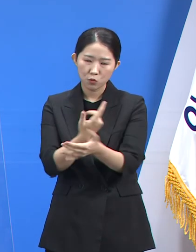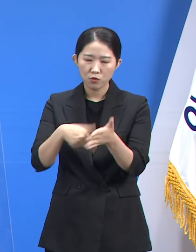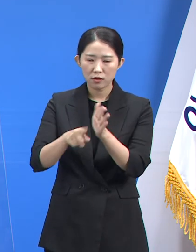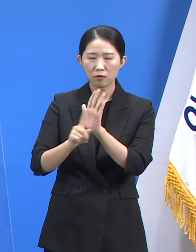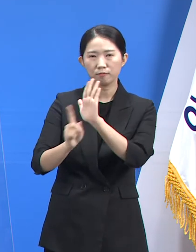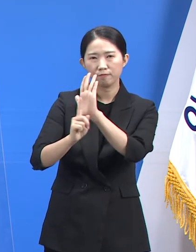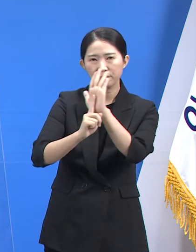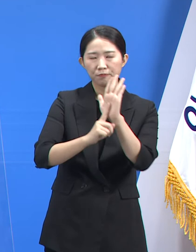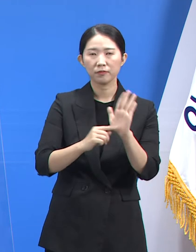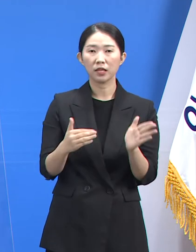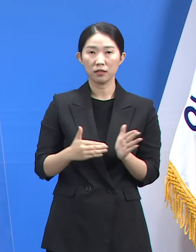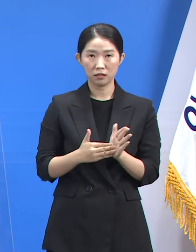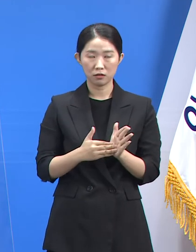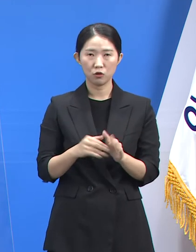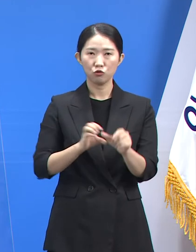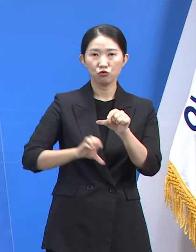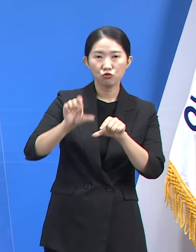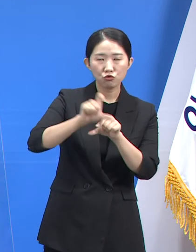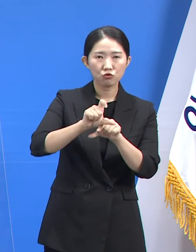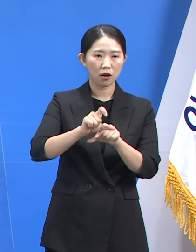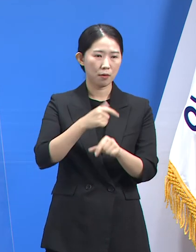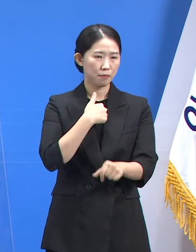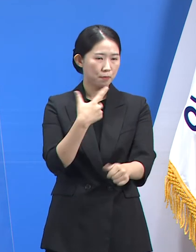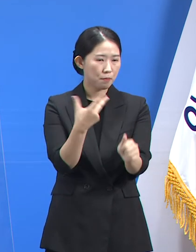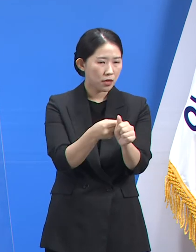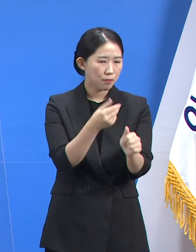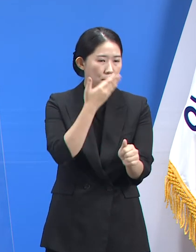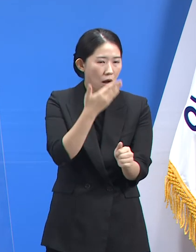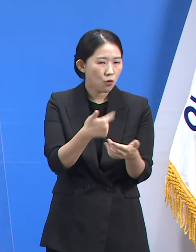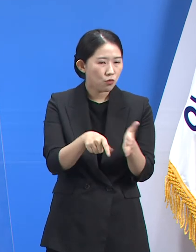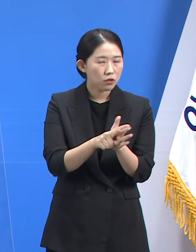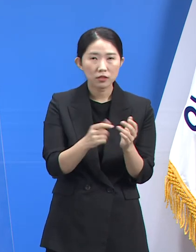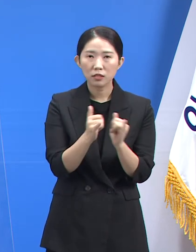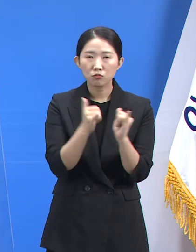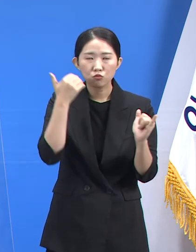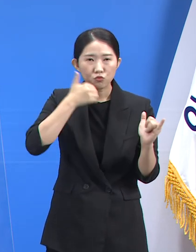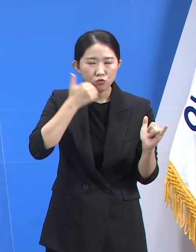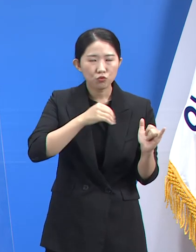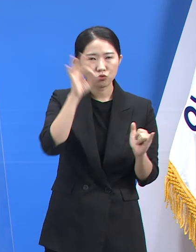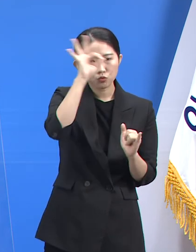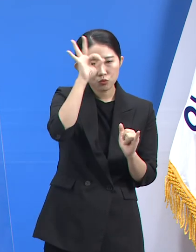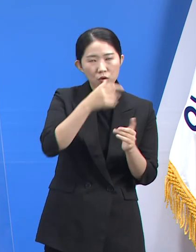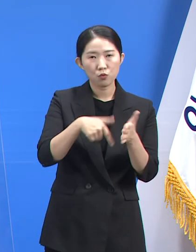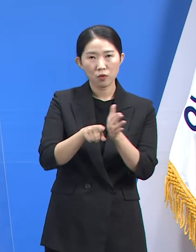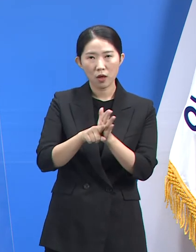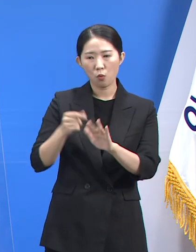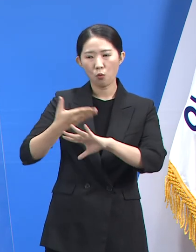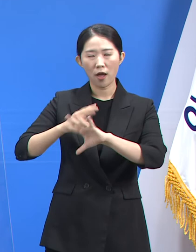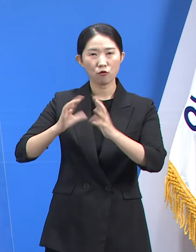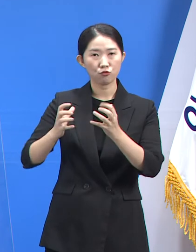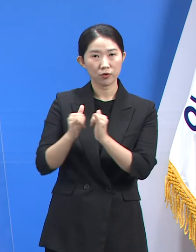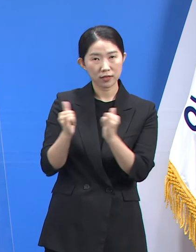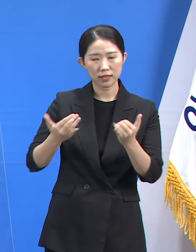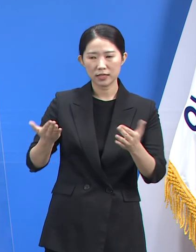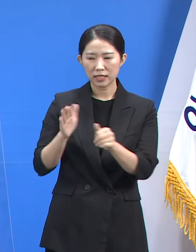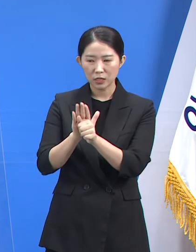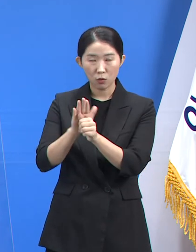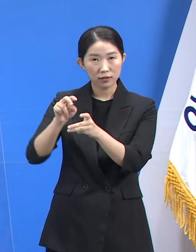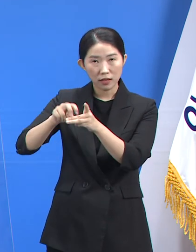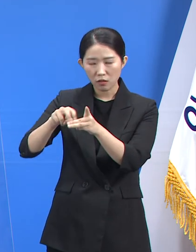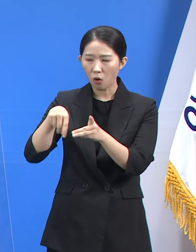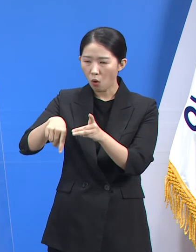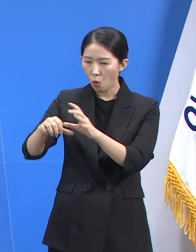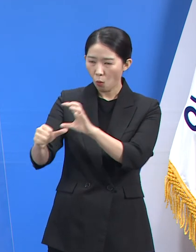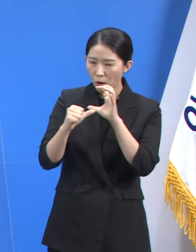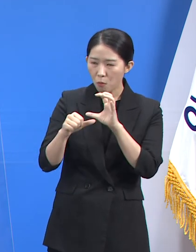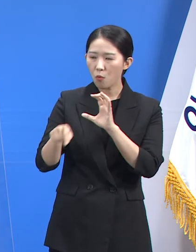대상자 발굴 및 신속한 접종을 위해 관련 부서를 통해 외국인 노동자 지원센터 등을 활용하여 적극적인 홍보도 병행하고 있습니다.